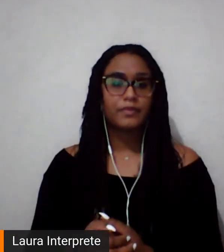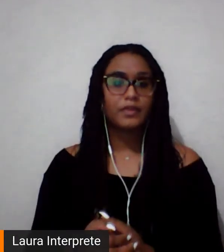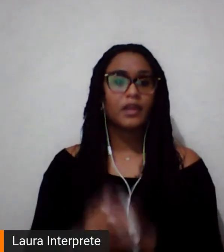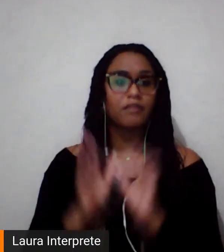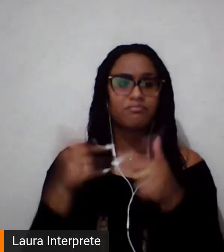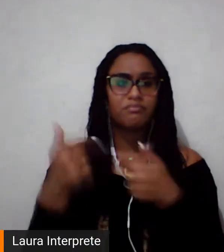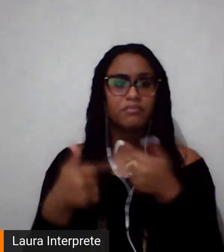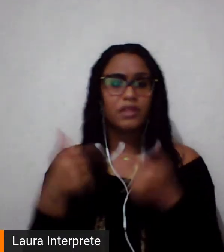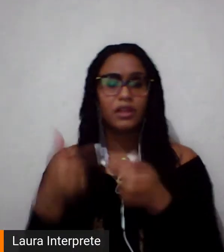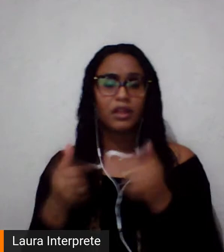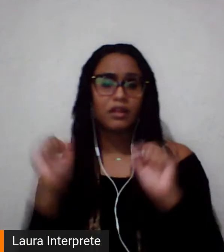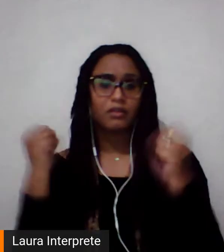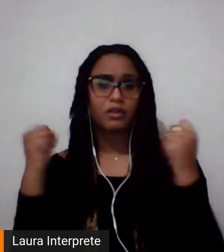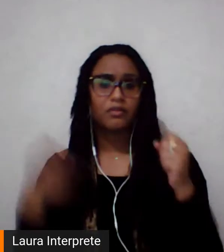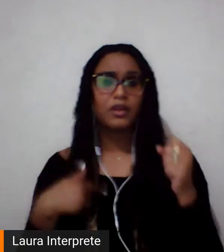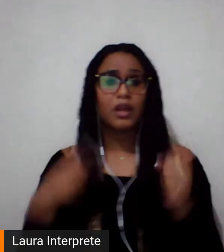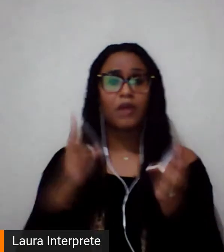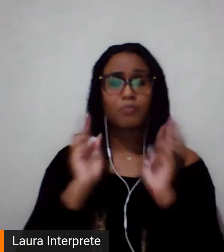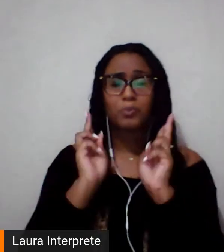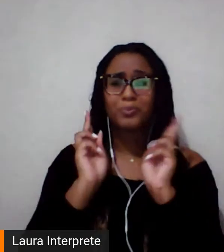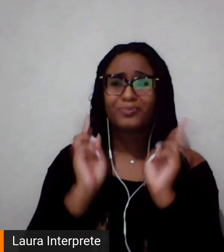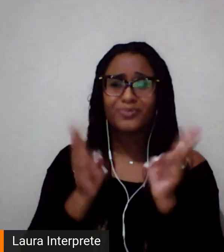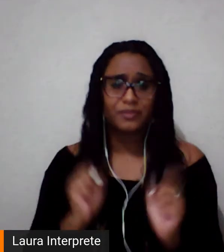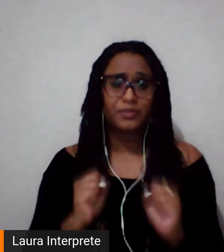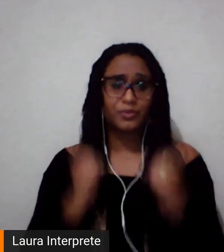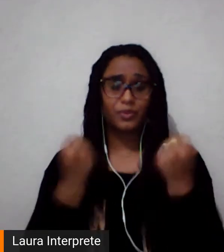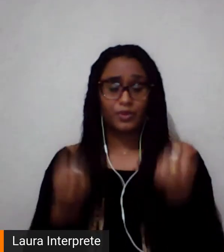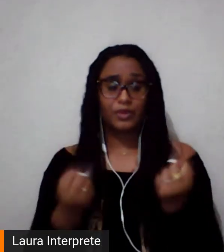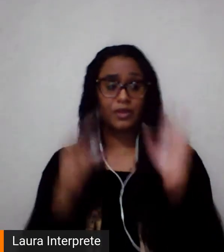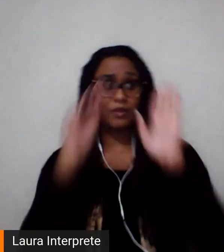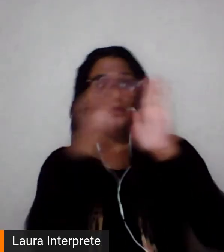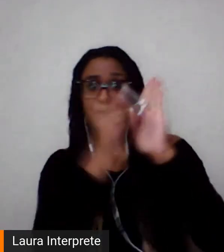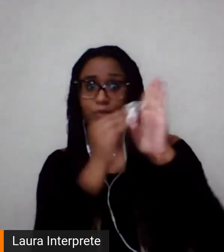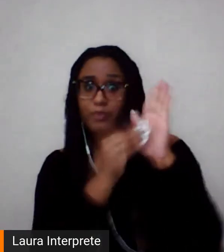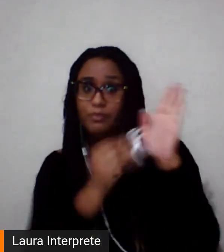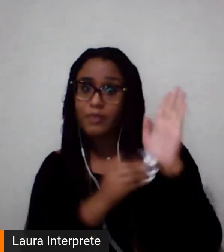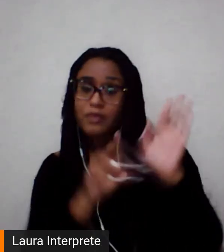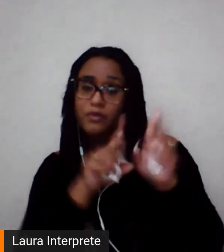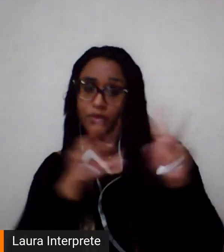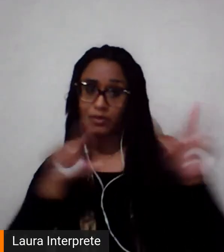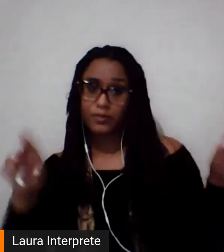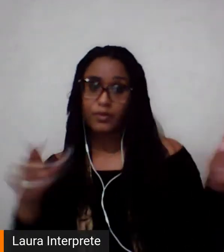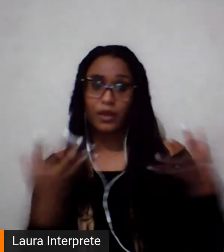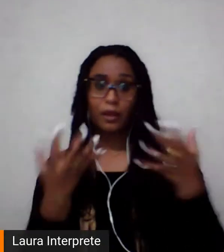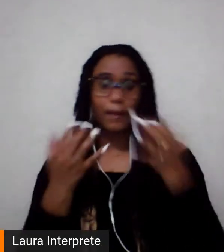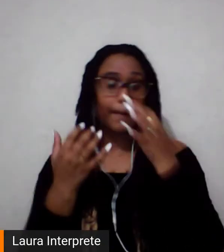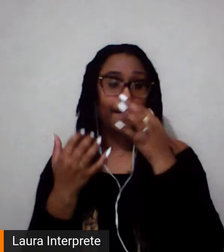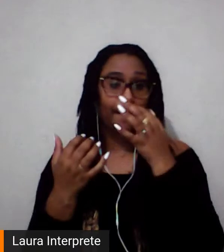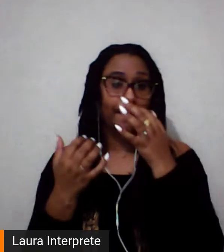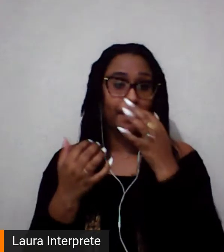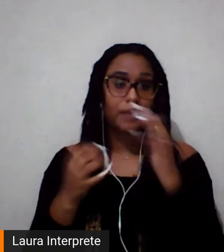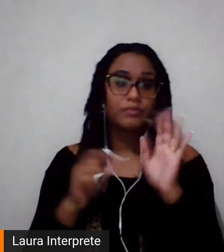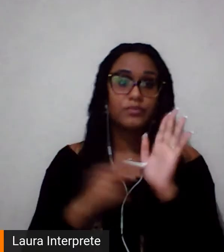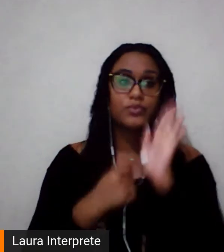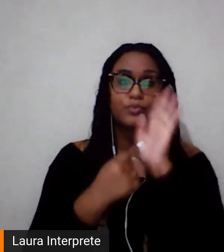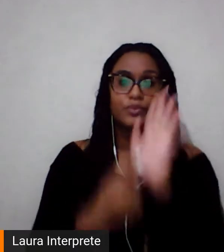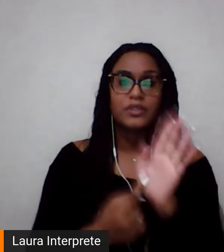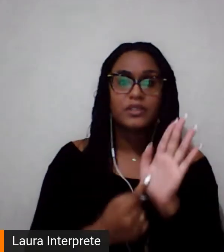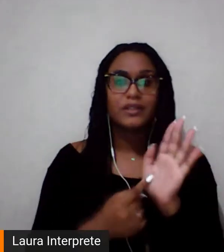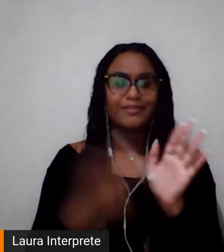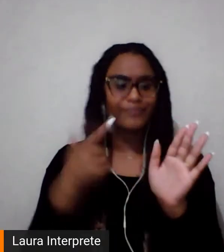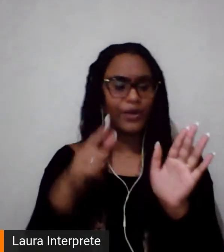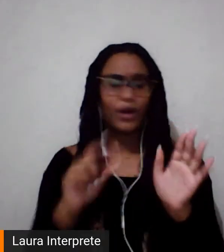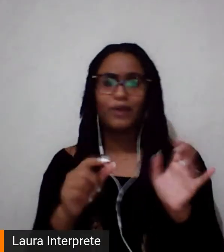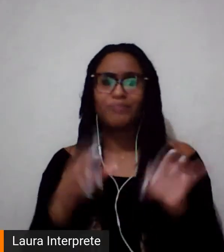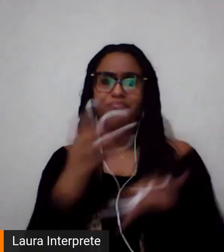física, eu sempre tentei pautar, mesmo que, às vezes, não tivesse na súmula oficial do programa, das disciplinas,